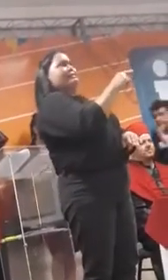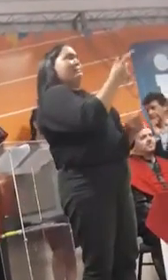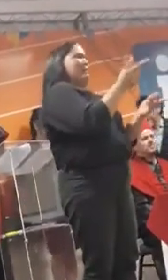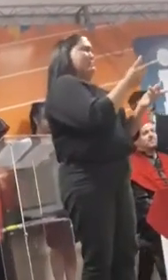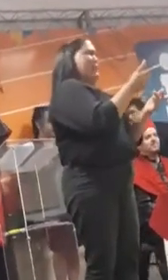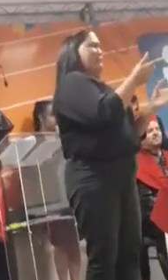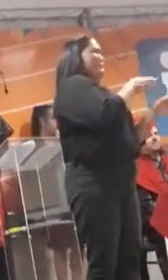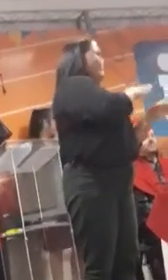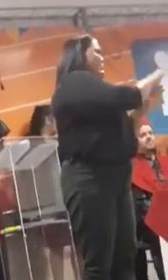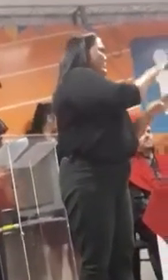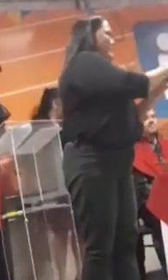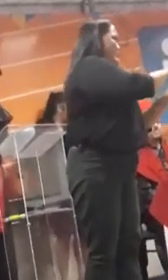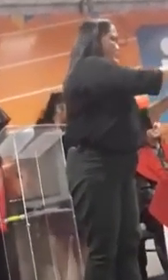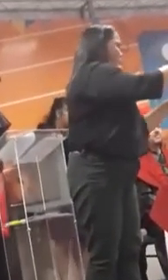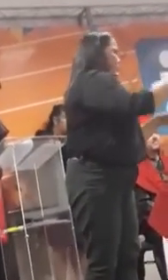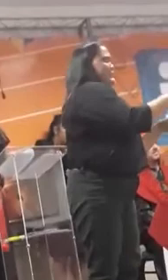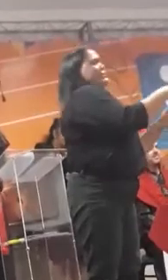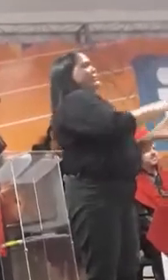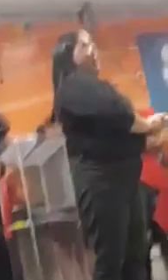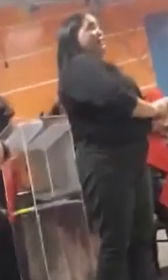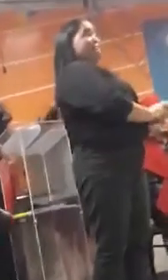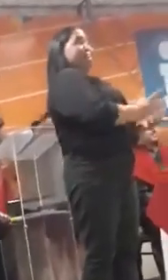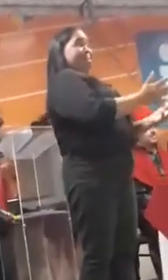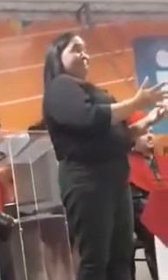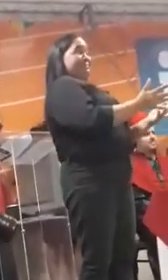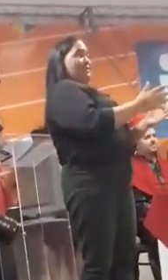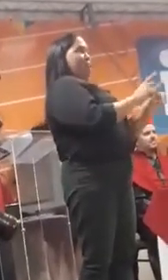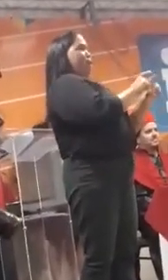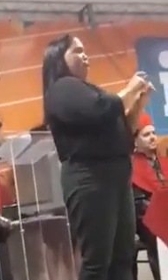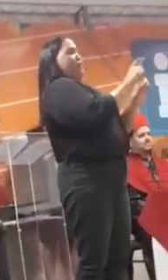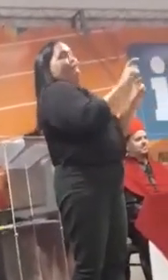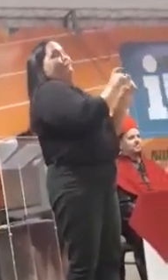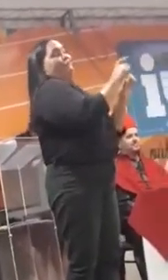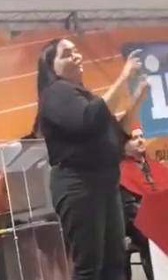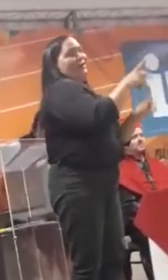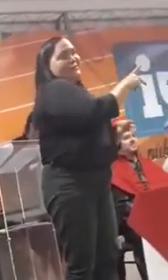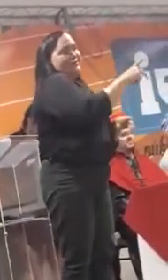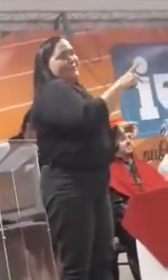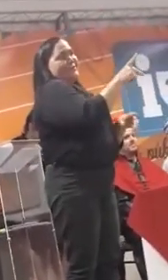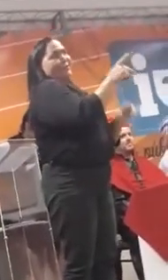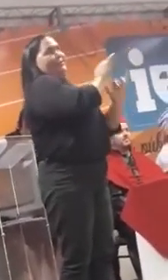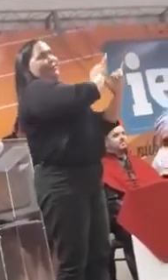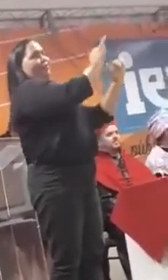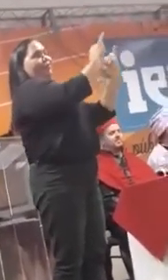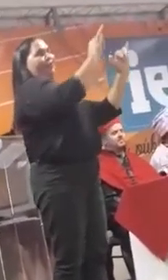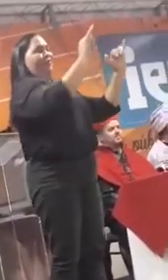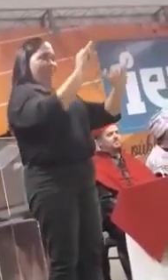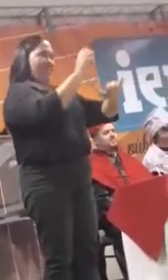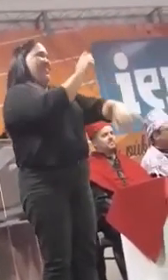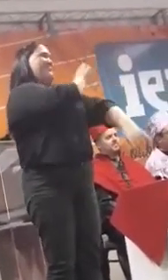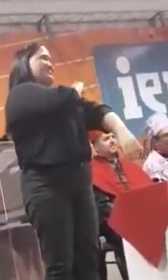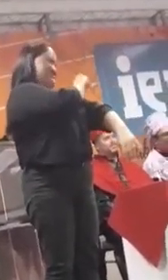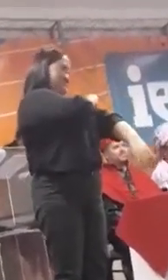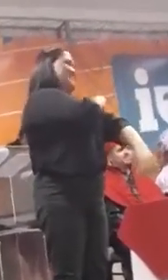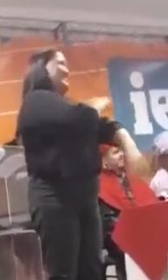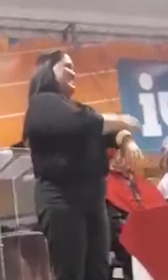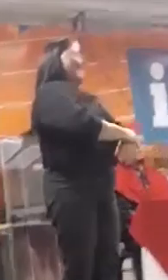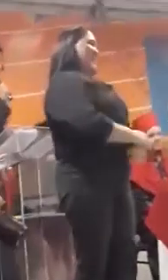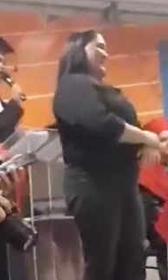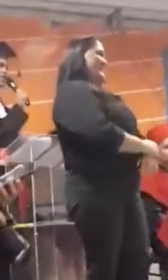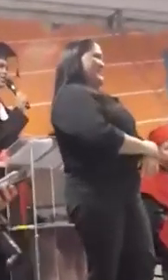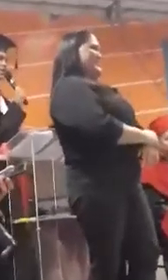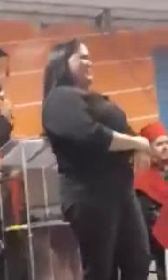Não é, professores. Essas frases foram mais carinhosas que alguns de nossos professores pediam silêncio. Meu